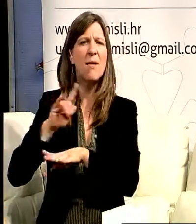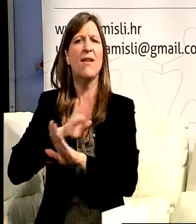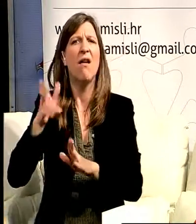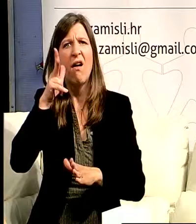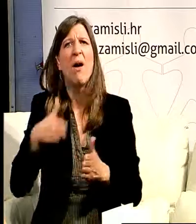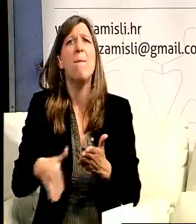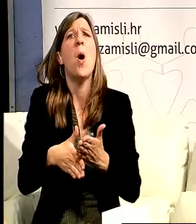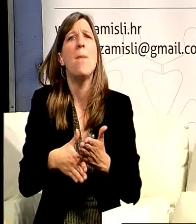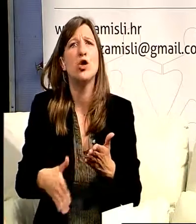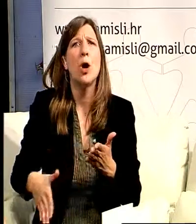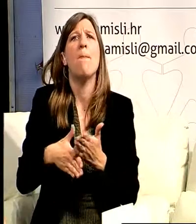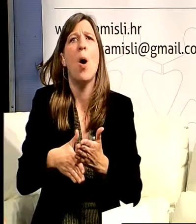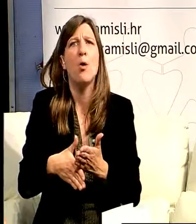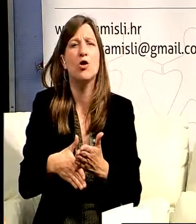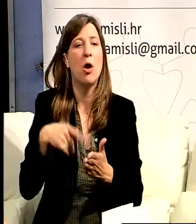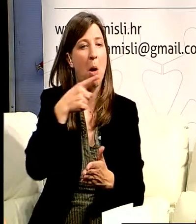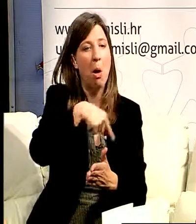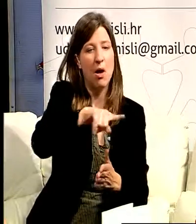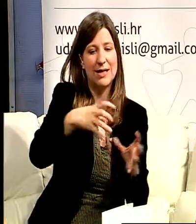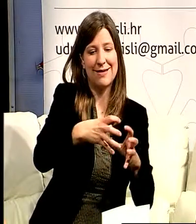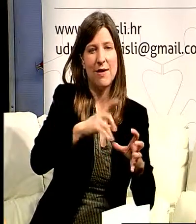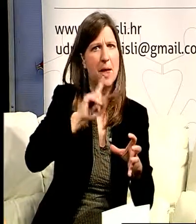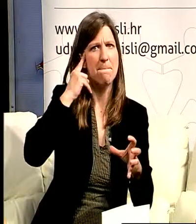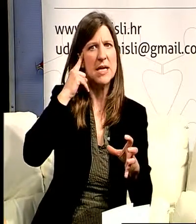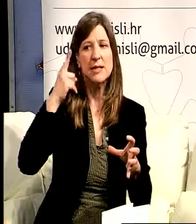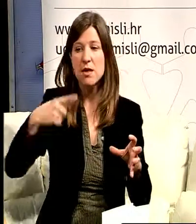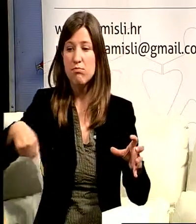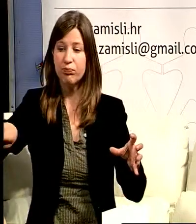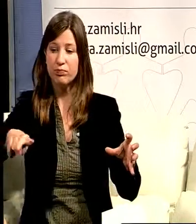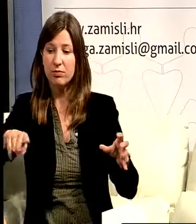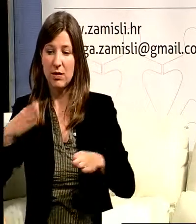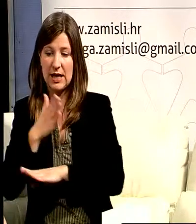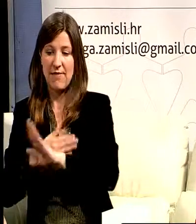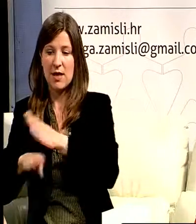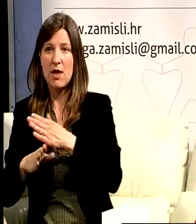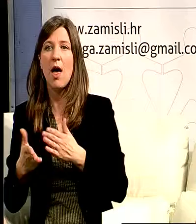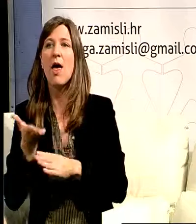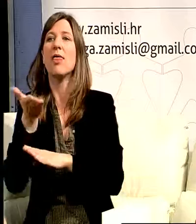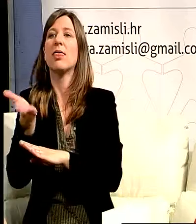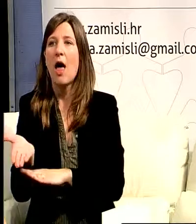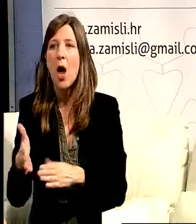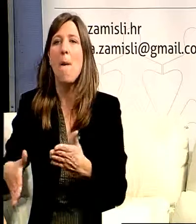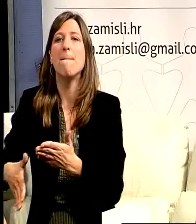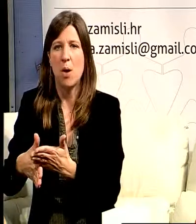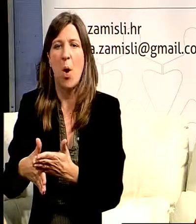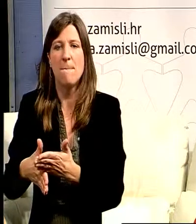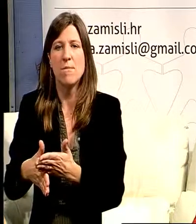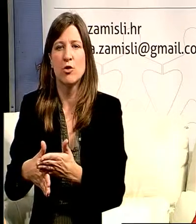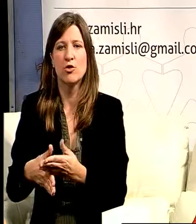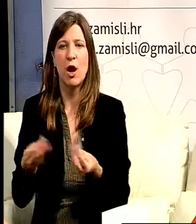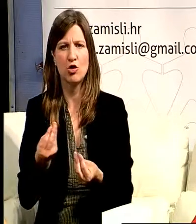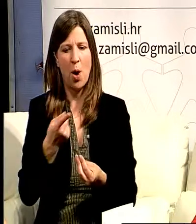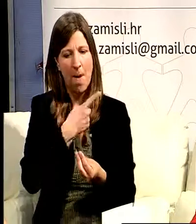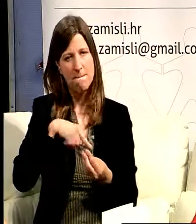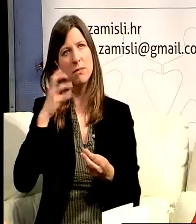sami pružaju za druge. A mi smo nekako se okuražili jer smo mislili da ono iskustvo koje smo proživjeli